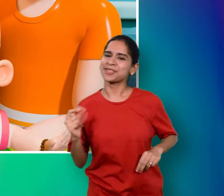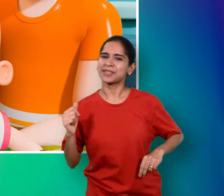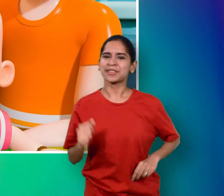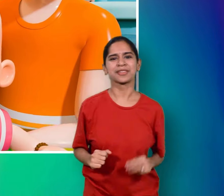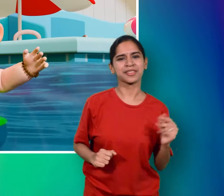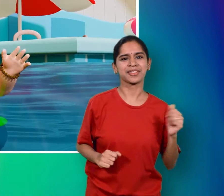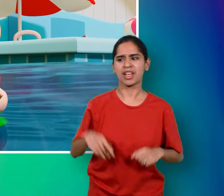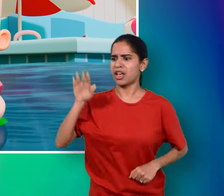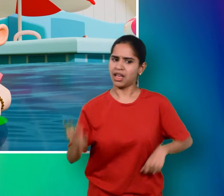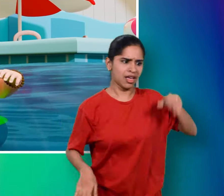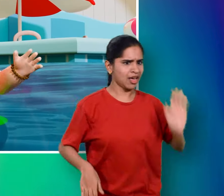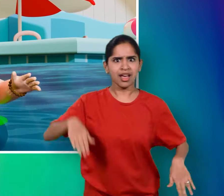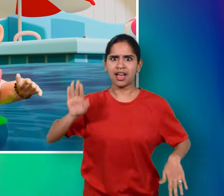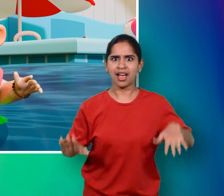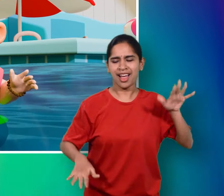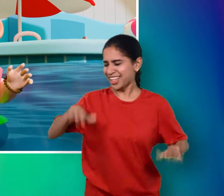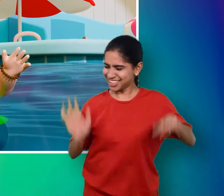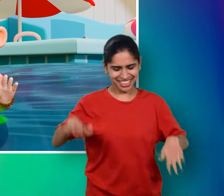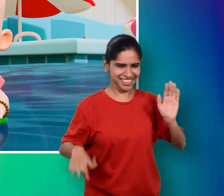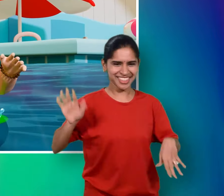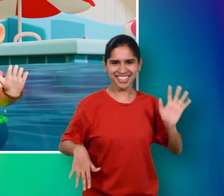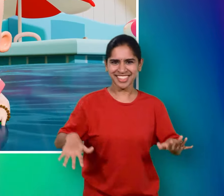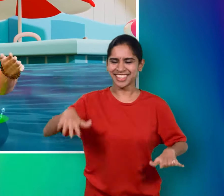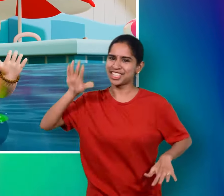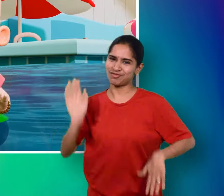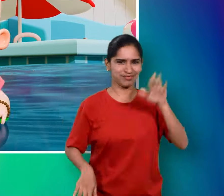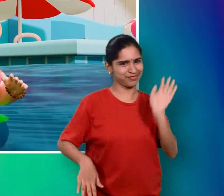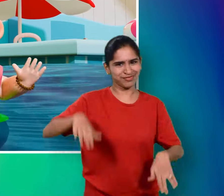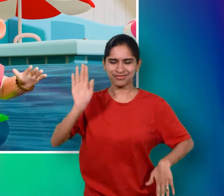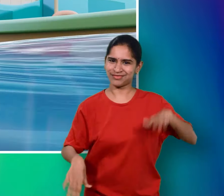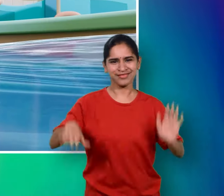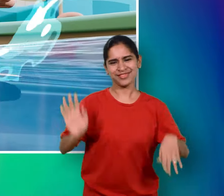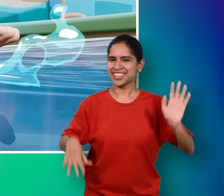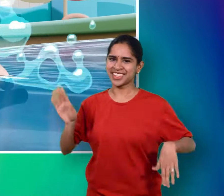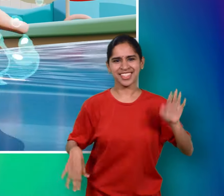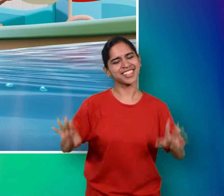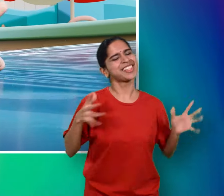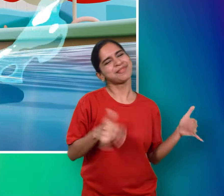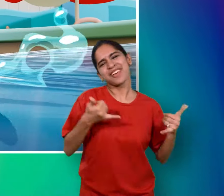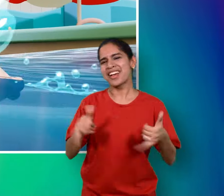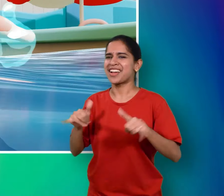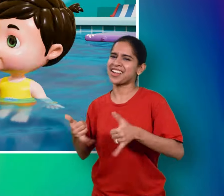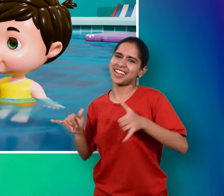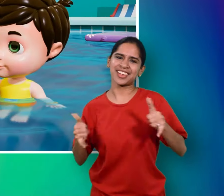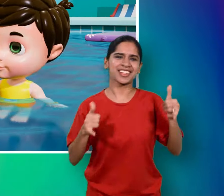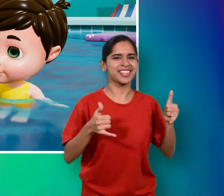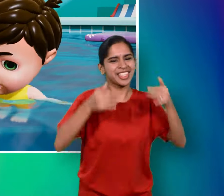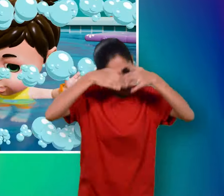चप चप चप करते जाएं और पानी में